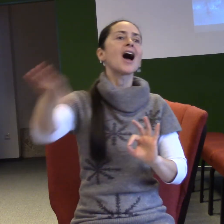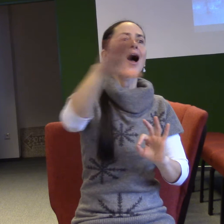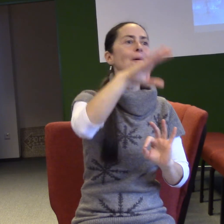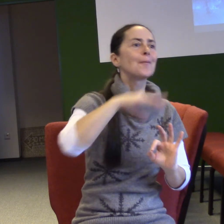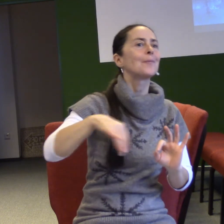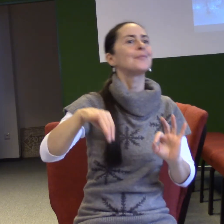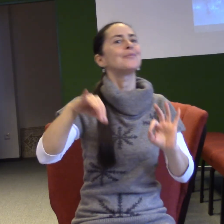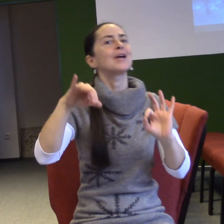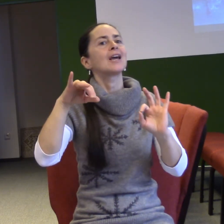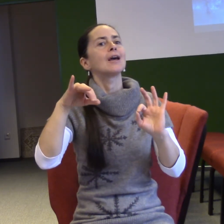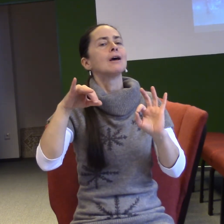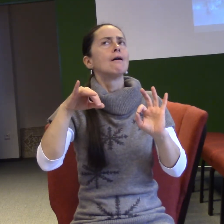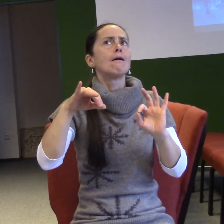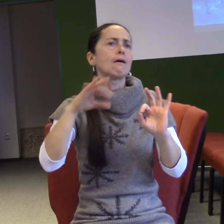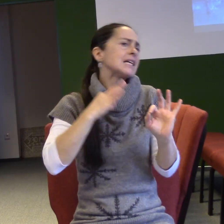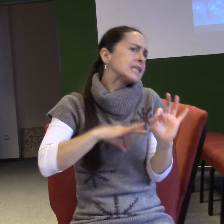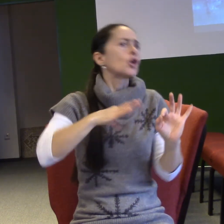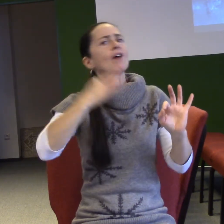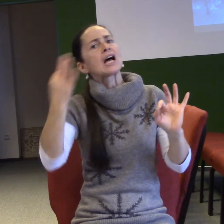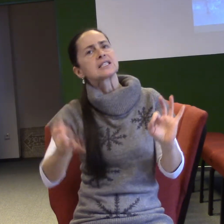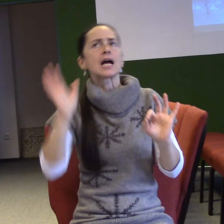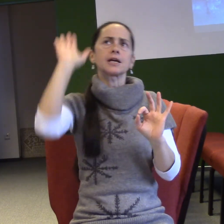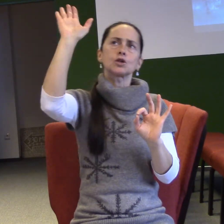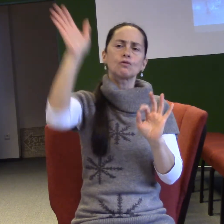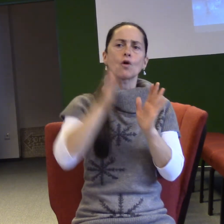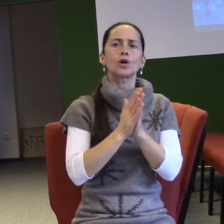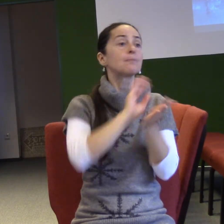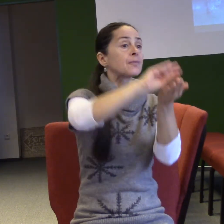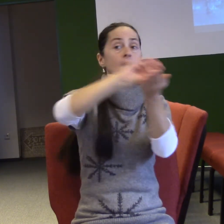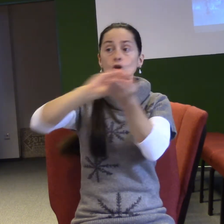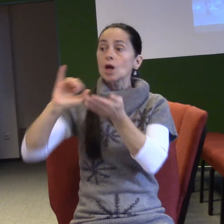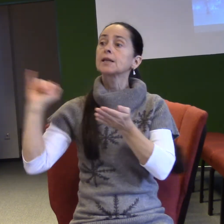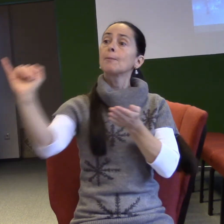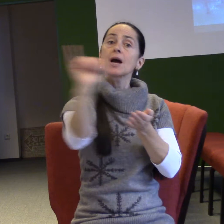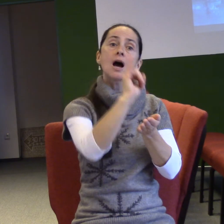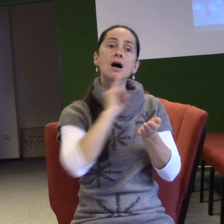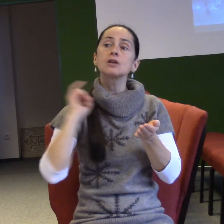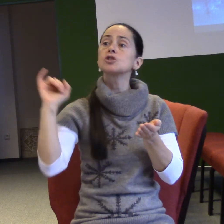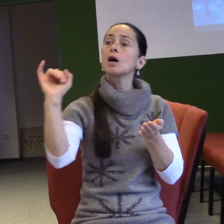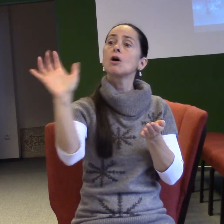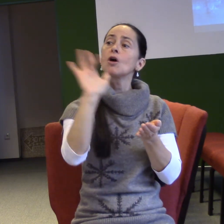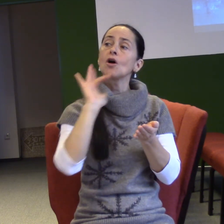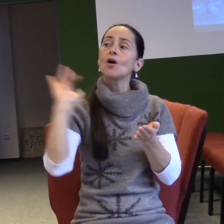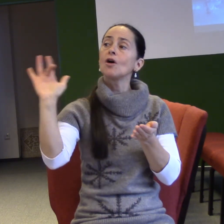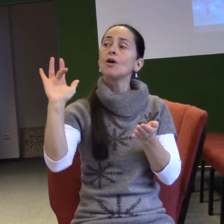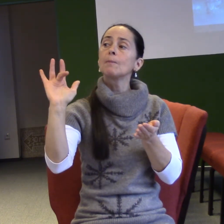každého, kdo tady je, každého, kdo patří do tohohle sboru, modlím se, ať máme jistotu, že můžeme být tvoji, že si to můžeme